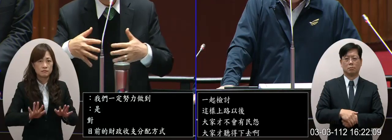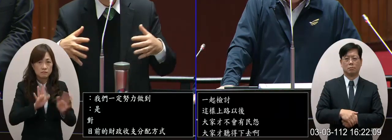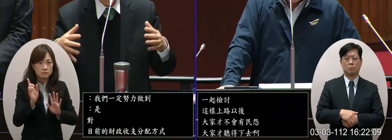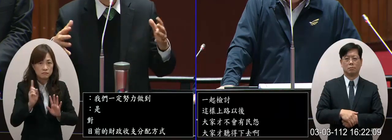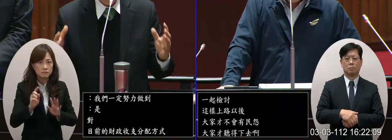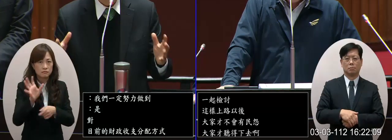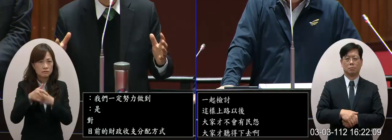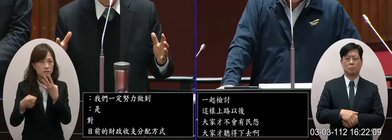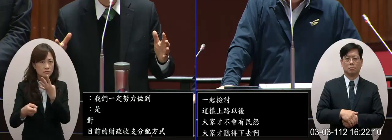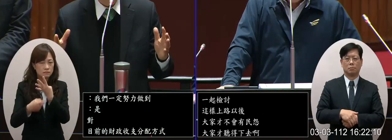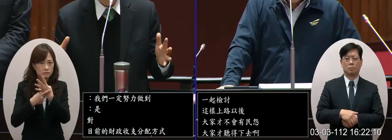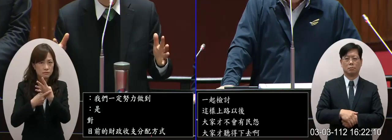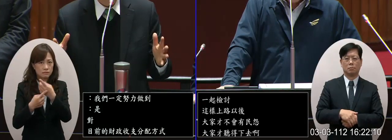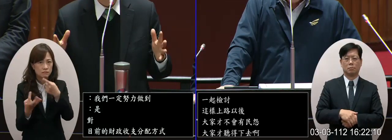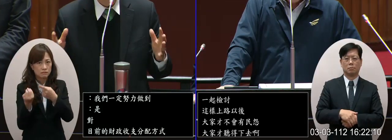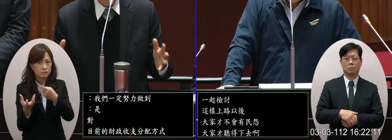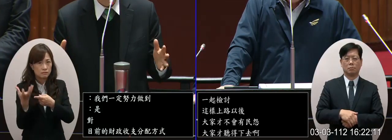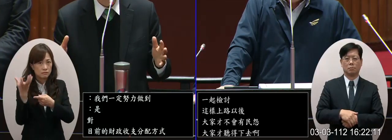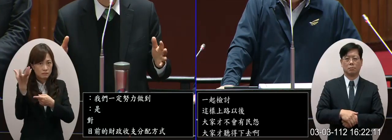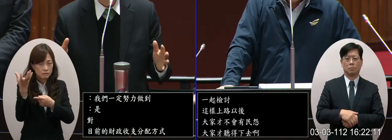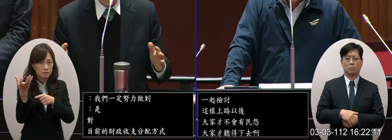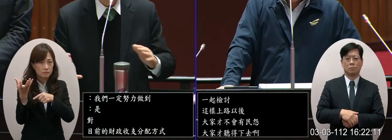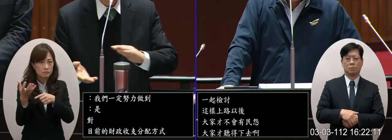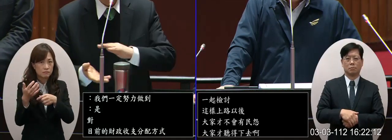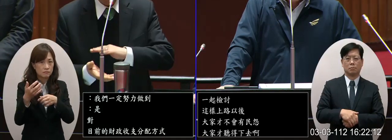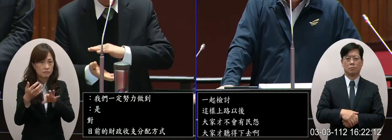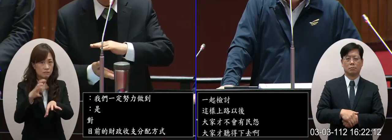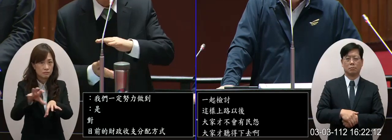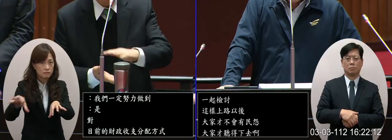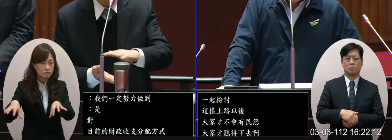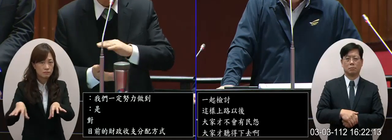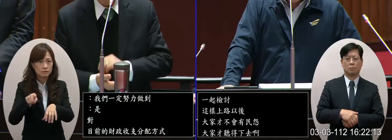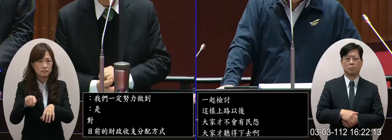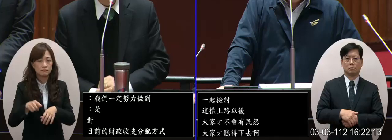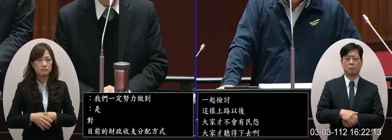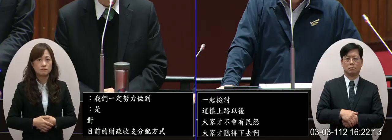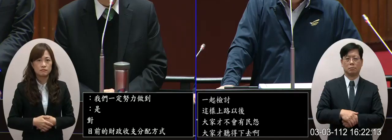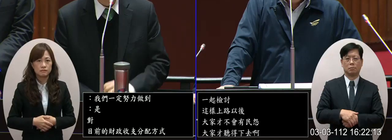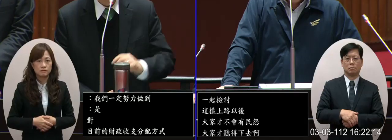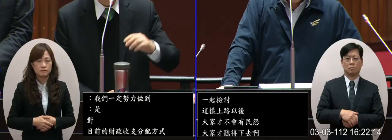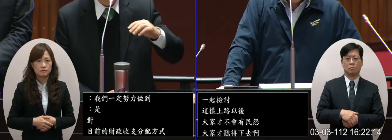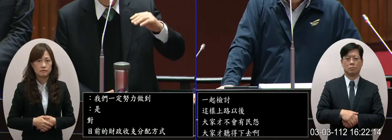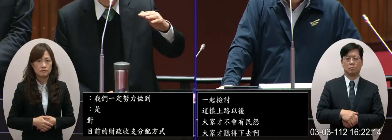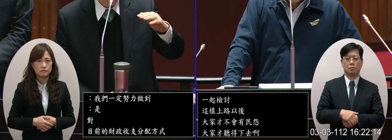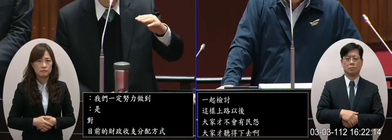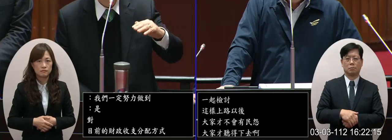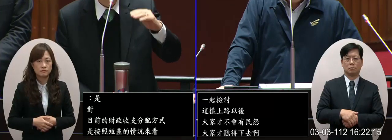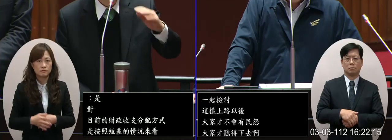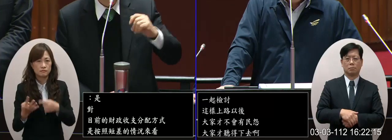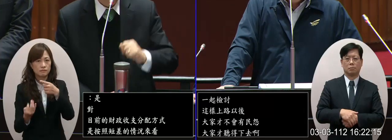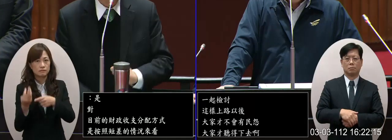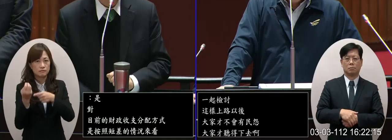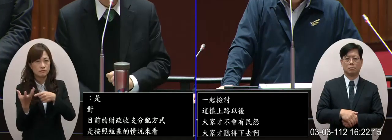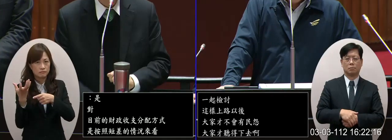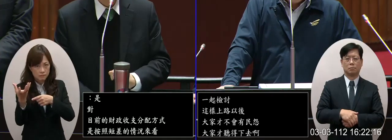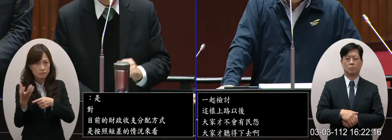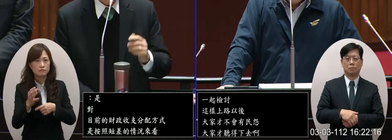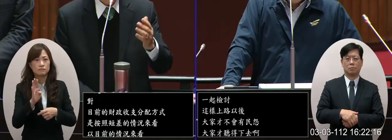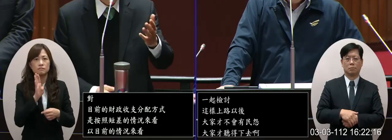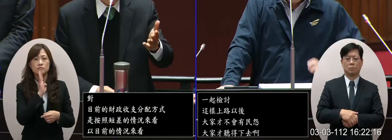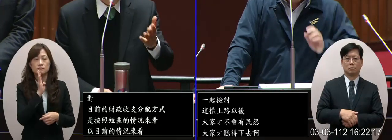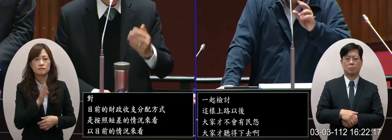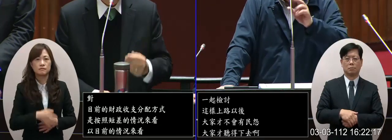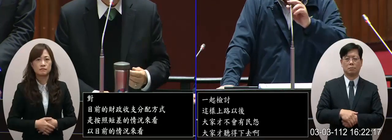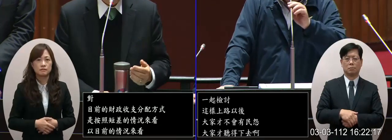農業的佔比比較高的這個地方實際上它受到的這個佔比是會比較高的